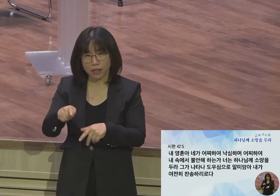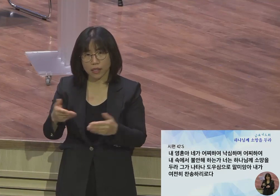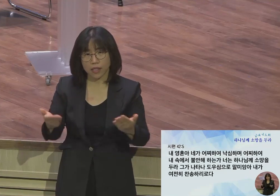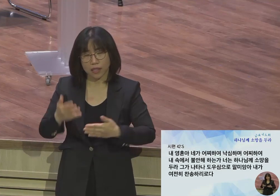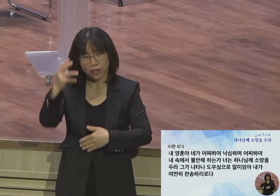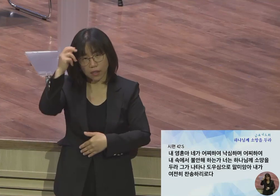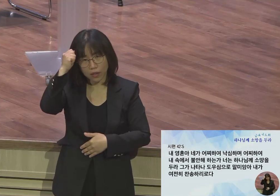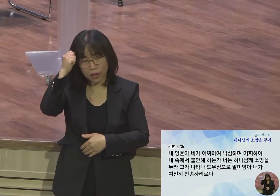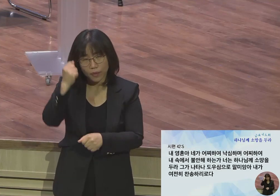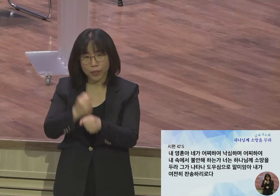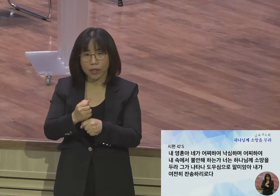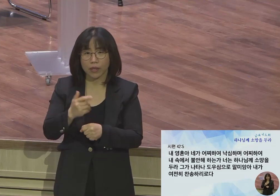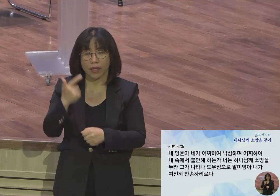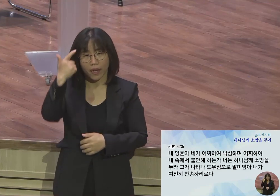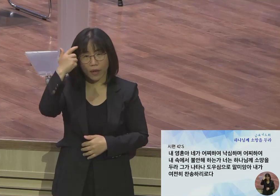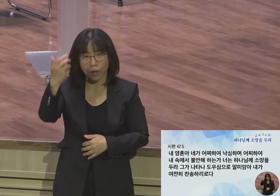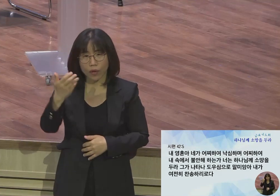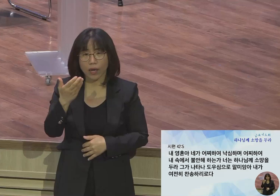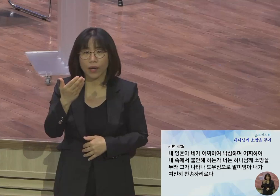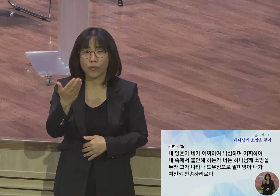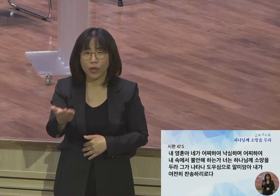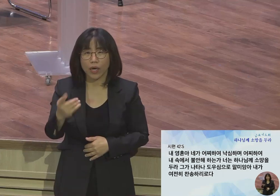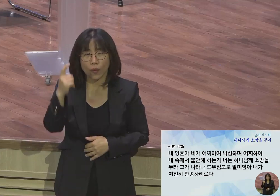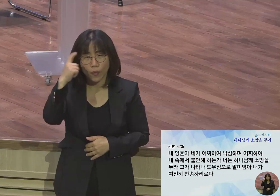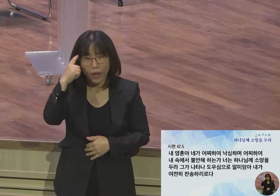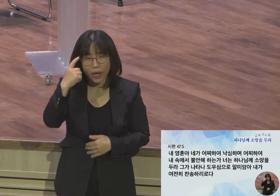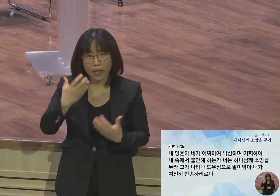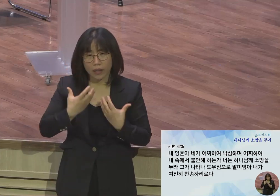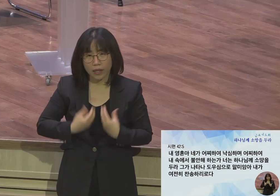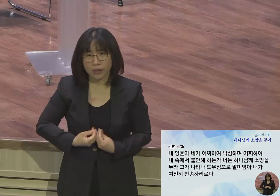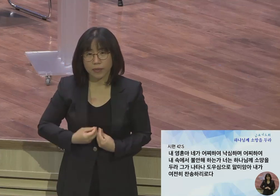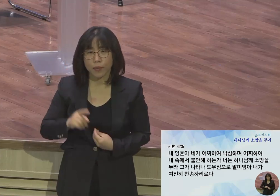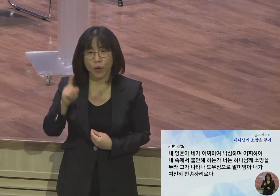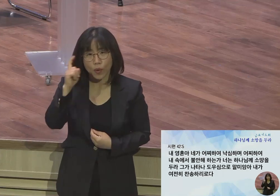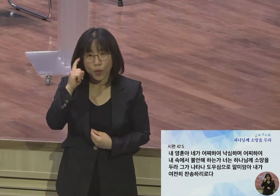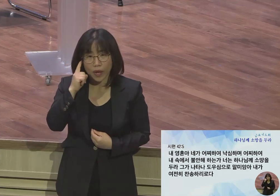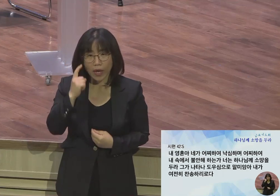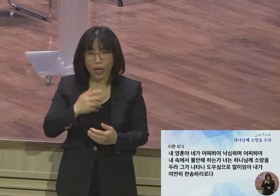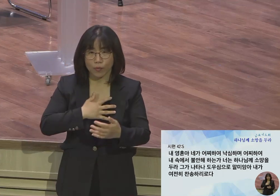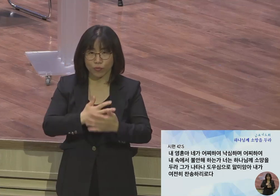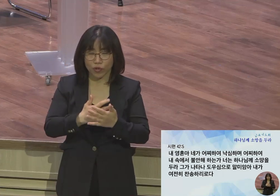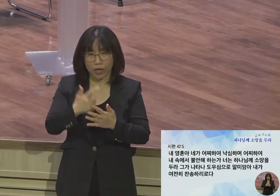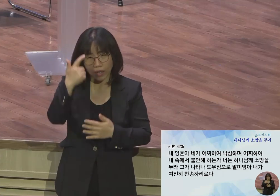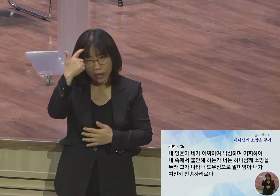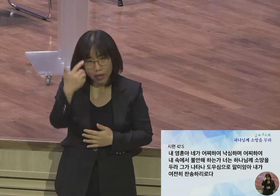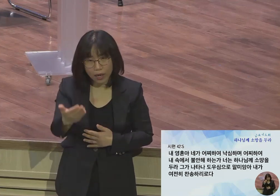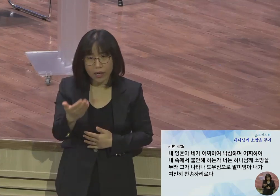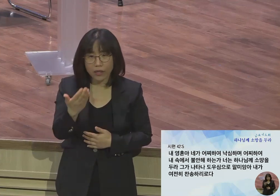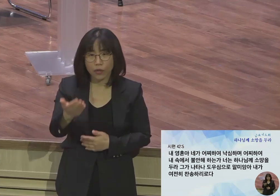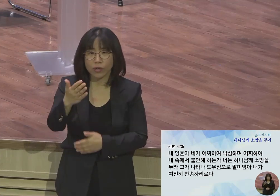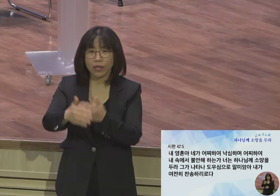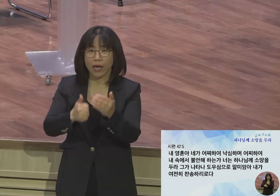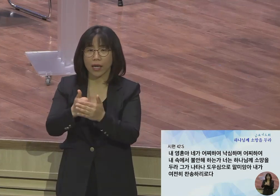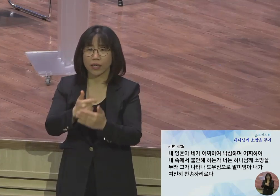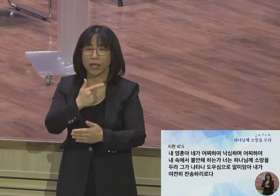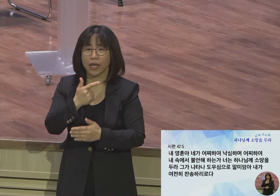같이 읽겠습니다. 내 영혼아, 내가 어찌하여 낙심하며 어찌하여 내 속에서 불안해하는가 너는 하나님께